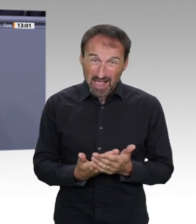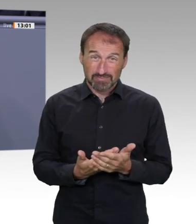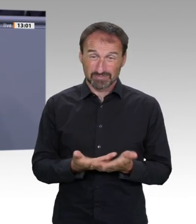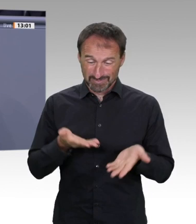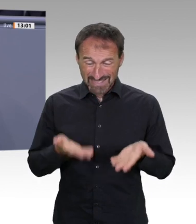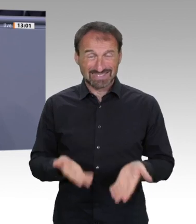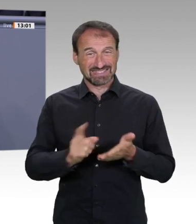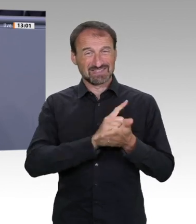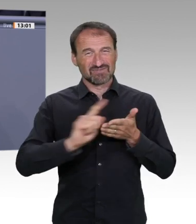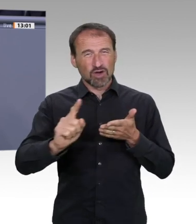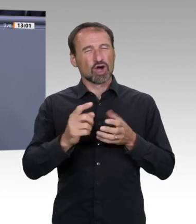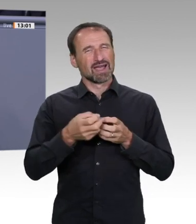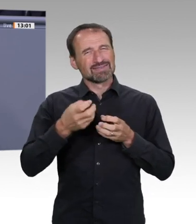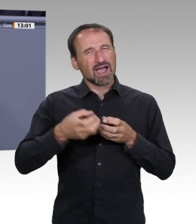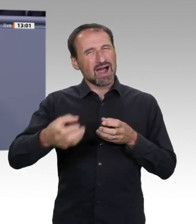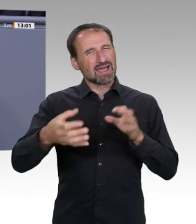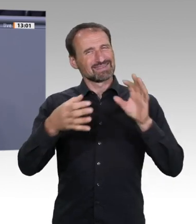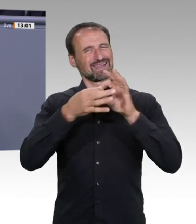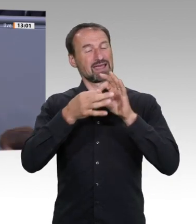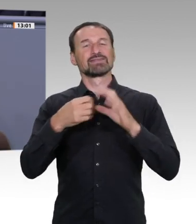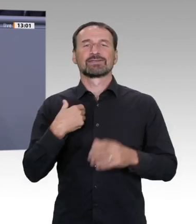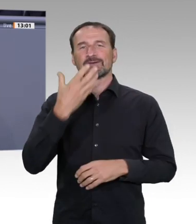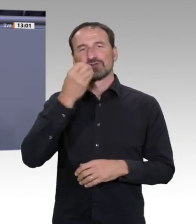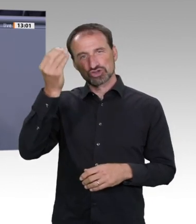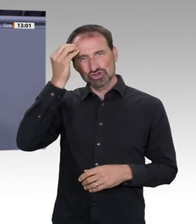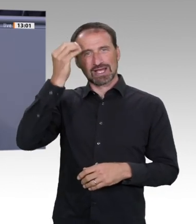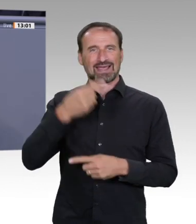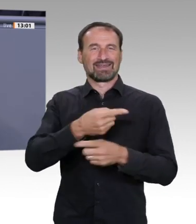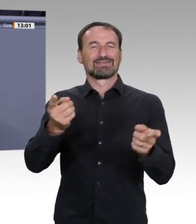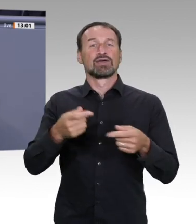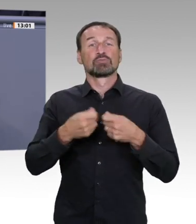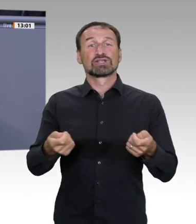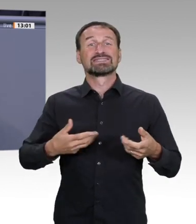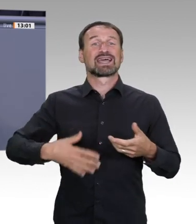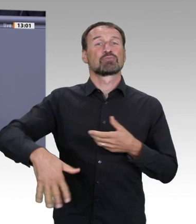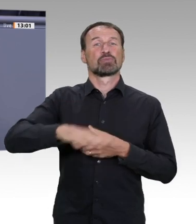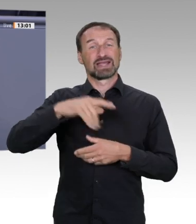an die Bildungsrepublik Deutschland, die Angela Merkel vor zwölf Jahren ausrief.